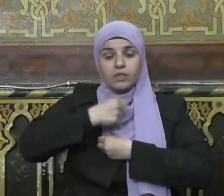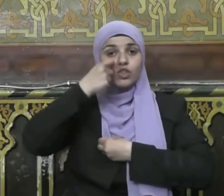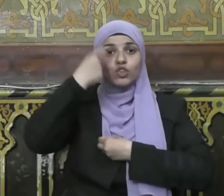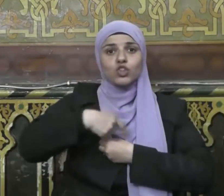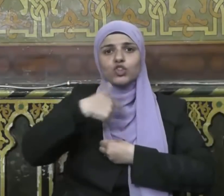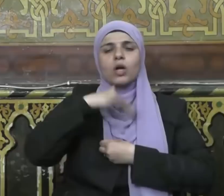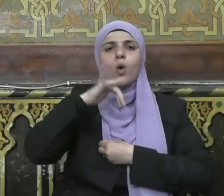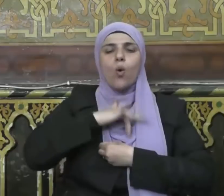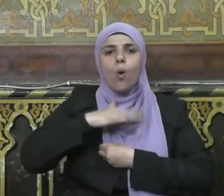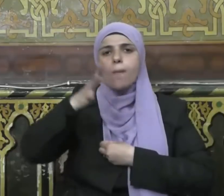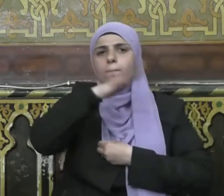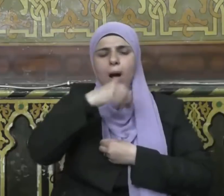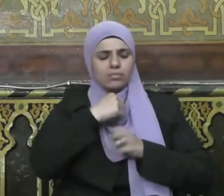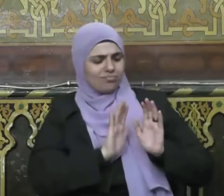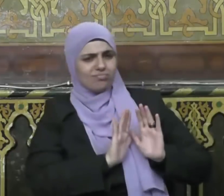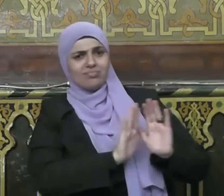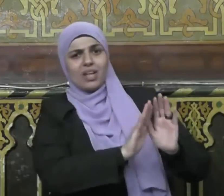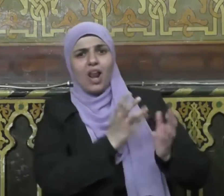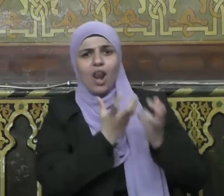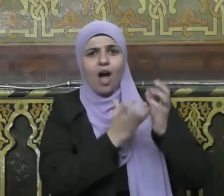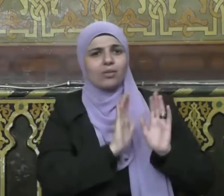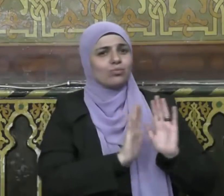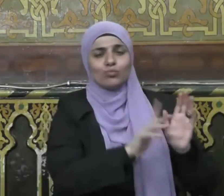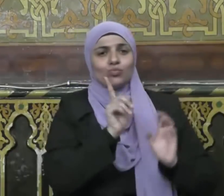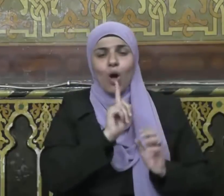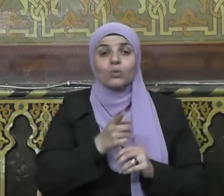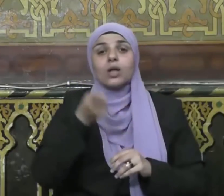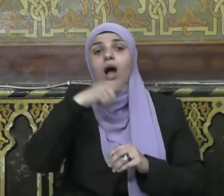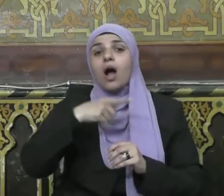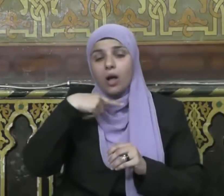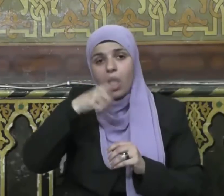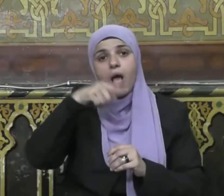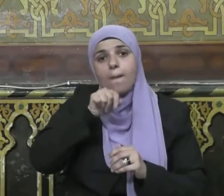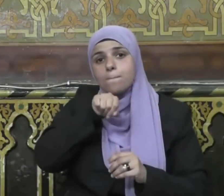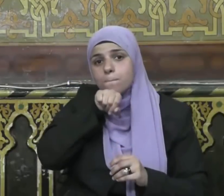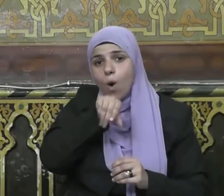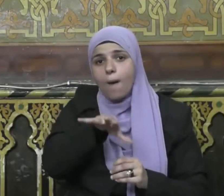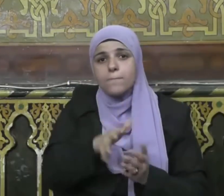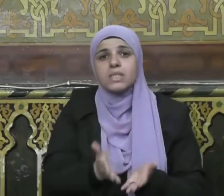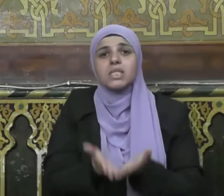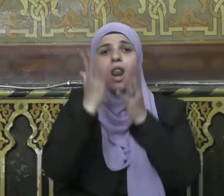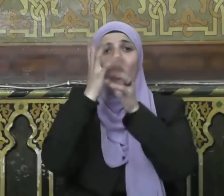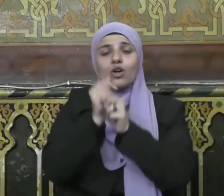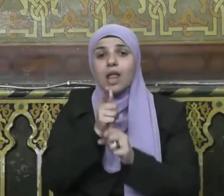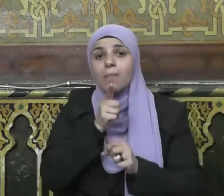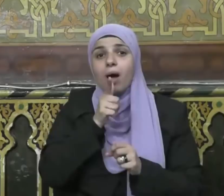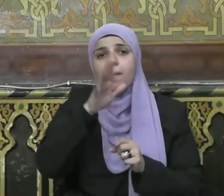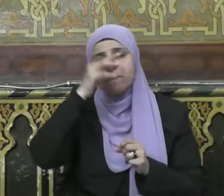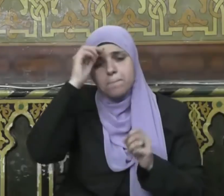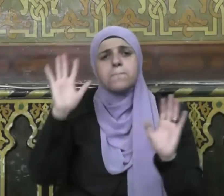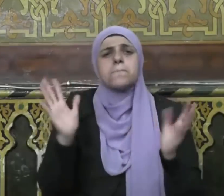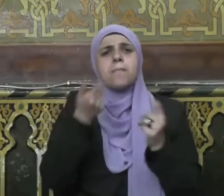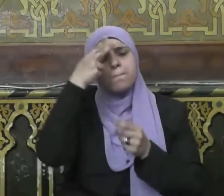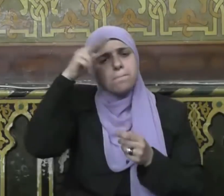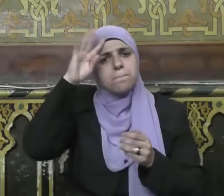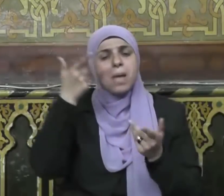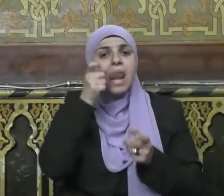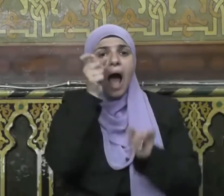أخبرني بعمل يدخلني الجنة ويباعدني عن النار قال لقد سألتني عن